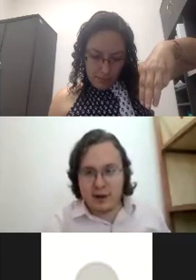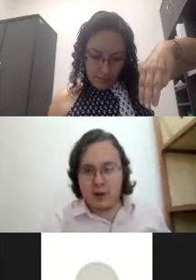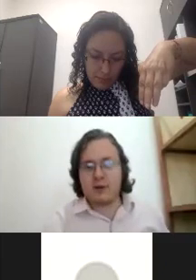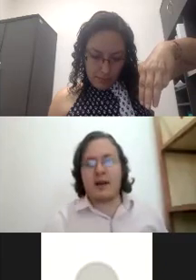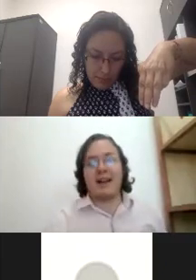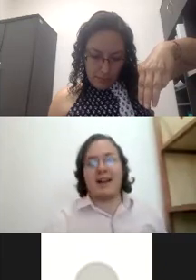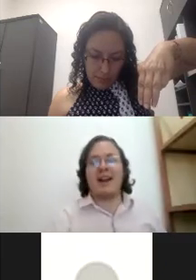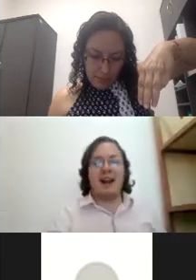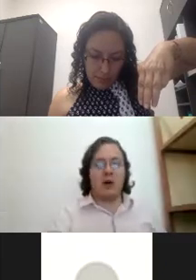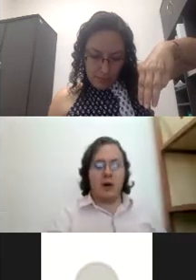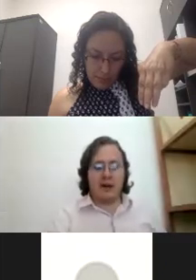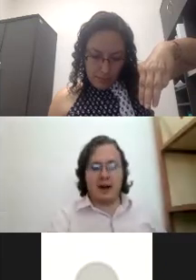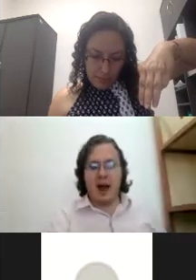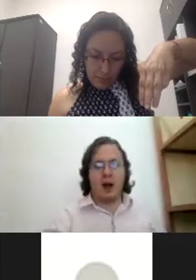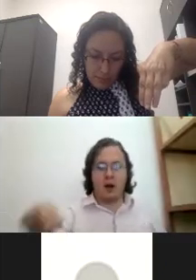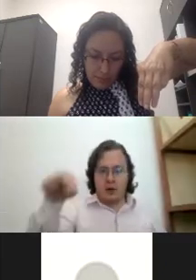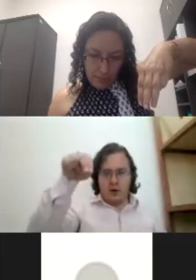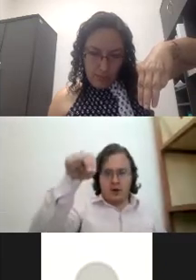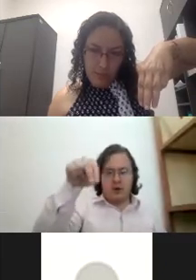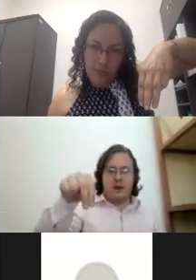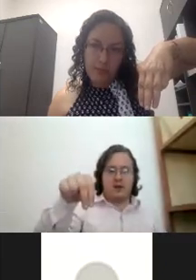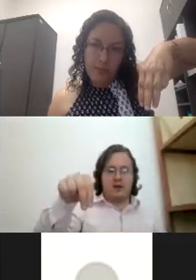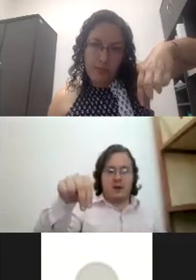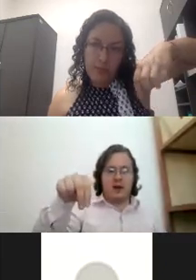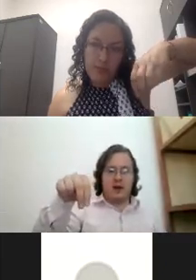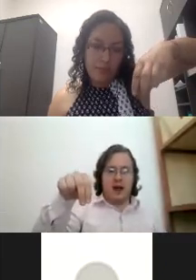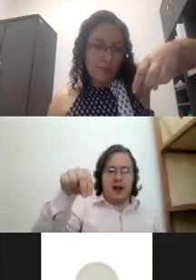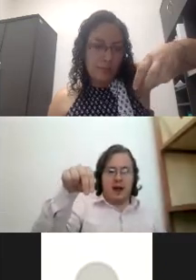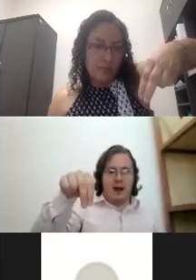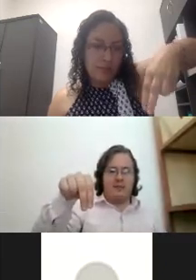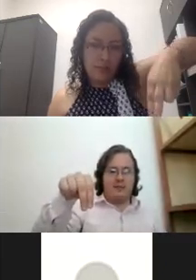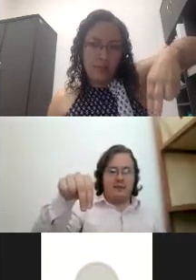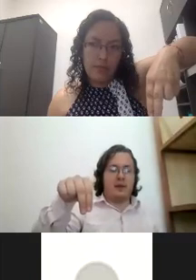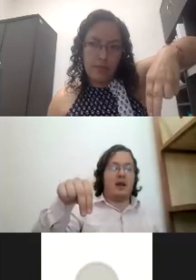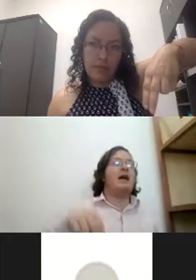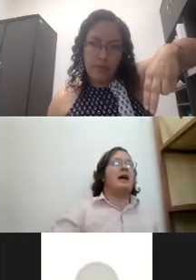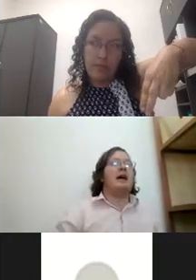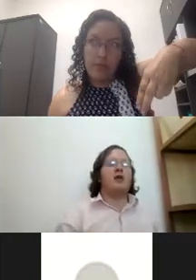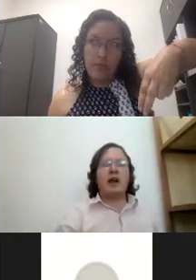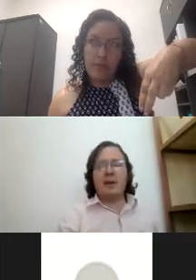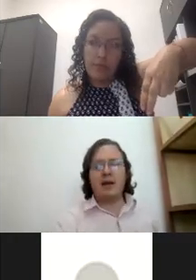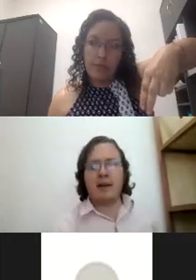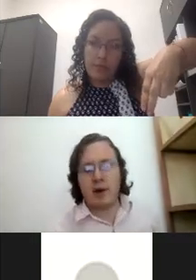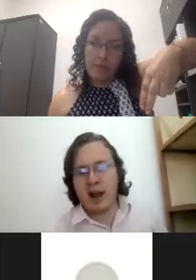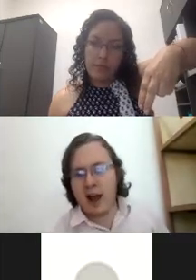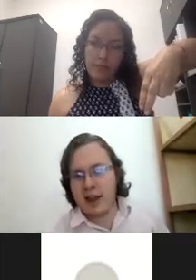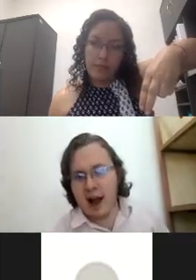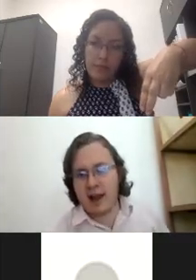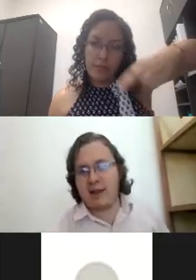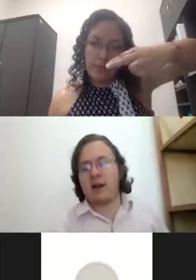dedos la letra N ¿qué sería? con dos dedos ¿sí? N y únicamente me faltó aquí añadir